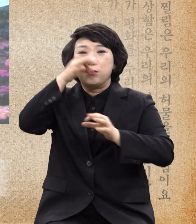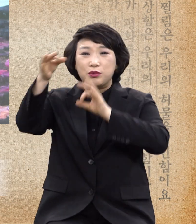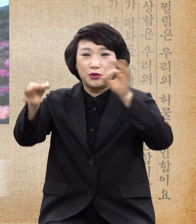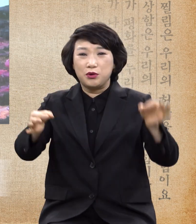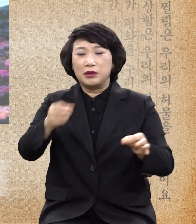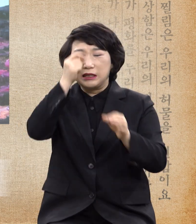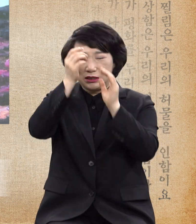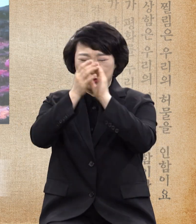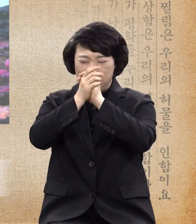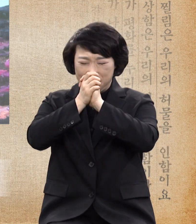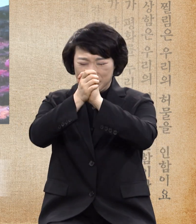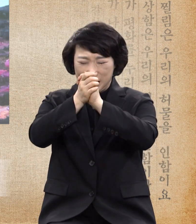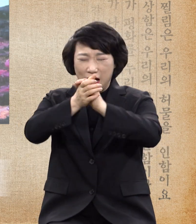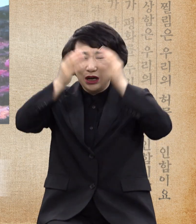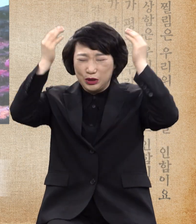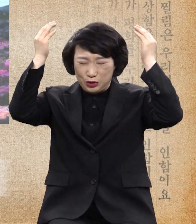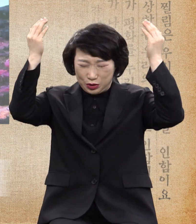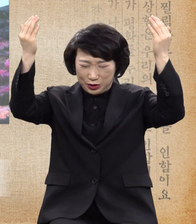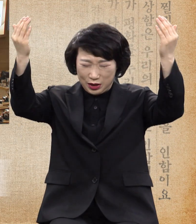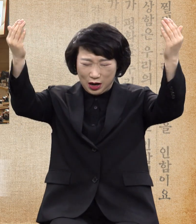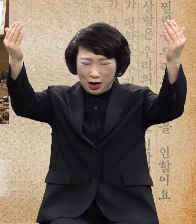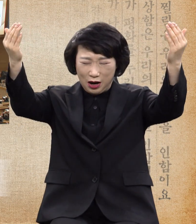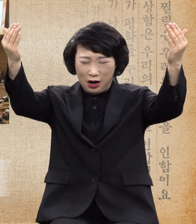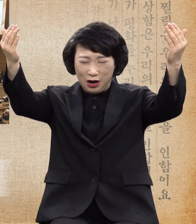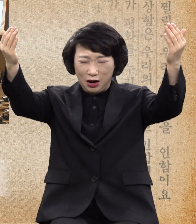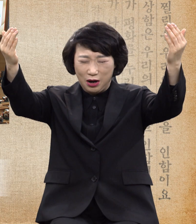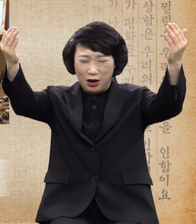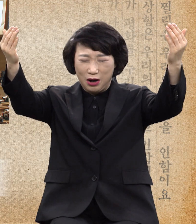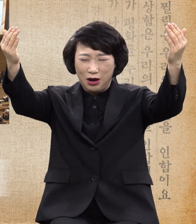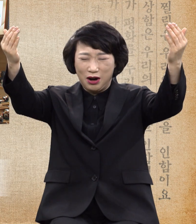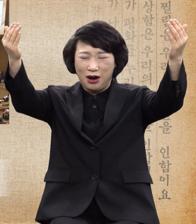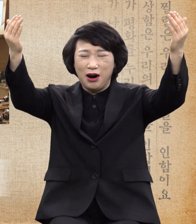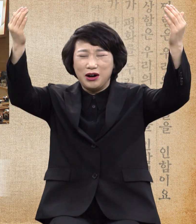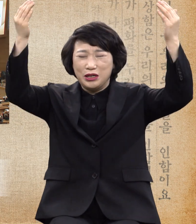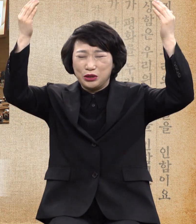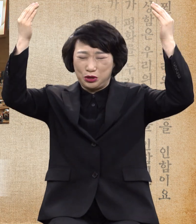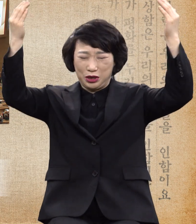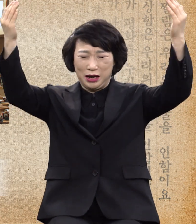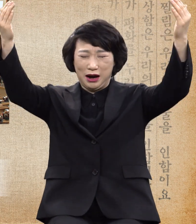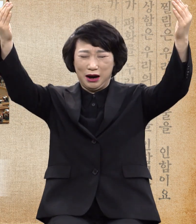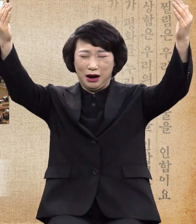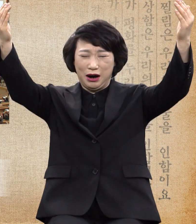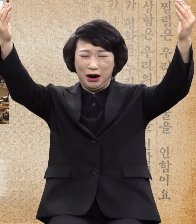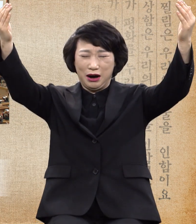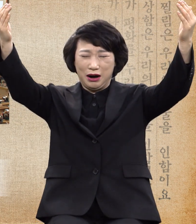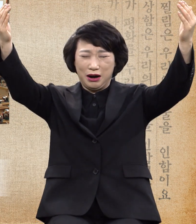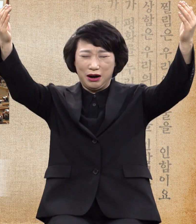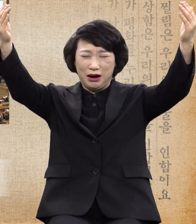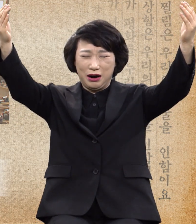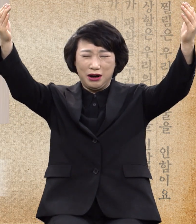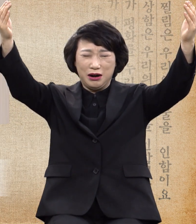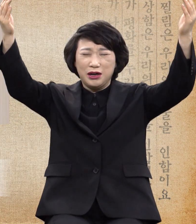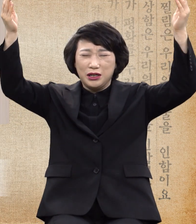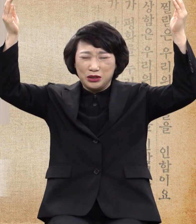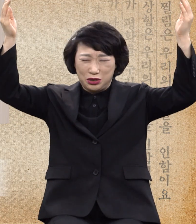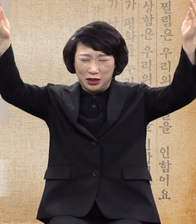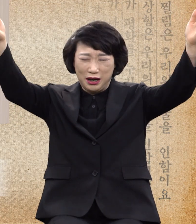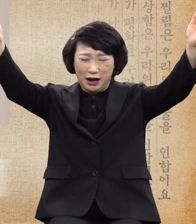기도하겠습니다 주여 주여 주여